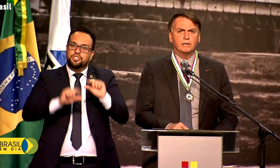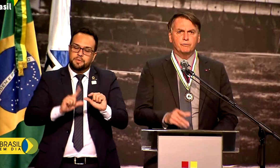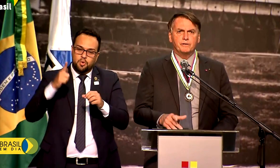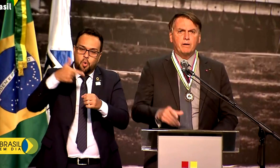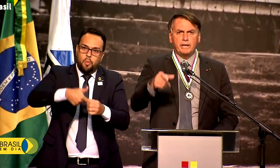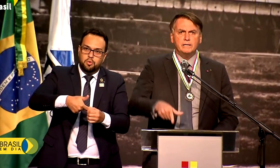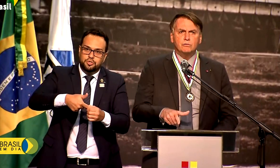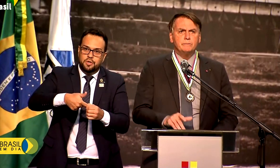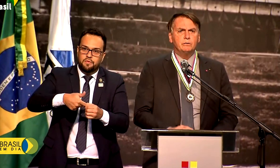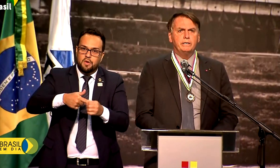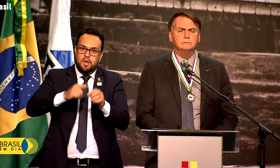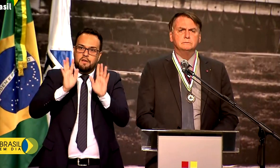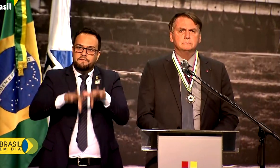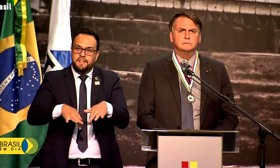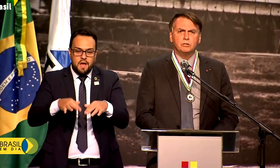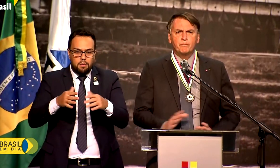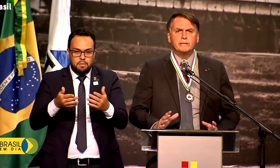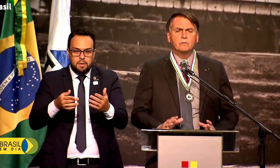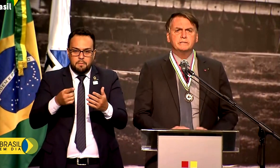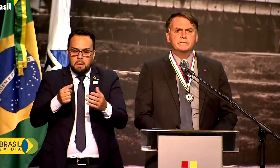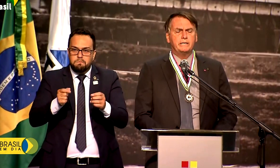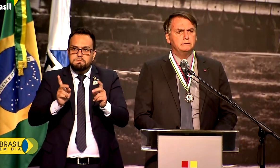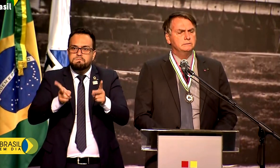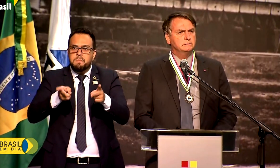na bomba, no final, ele não diminuir. Isso não pode acontecer.